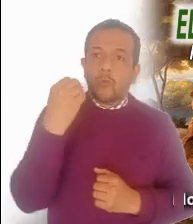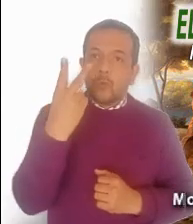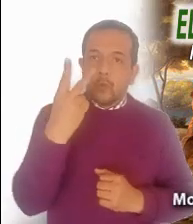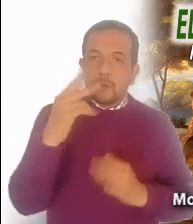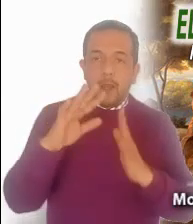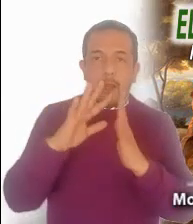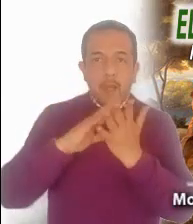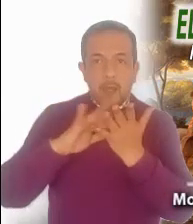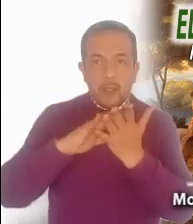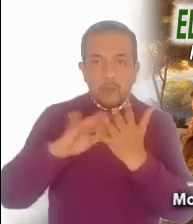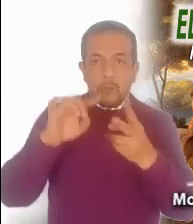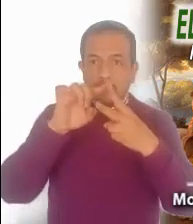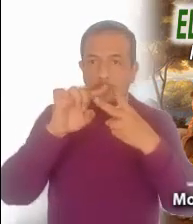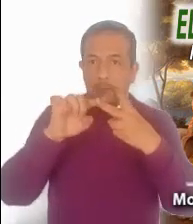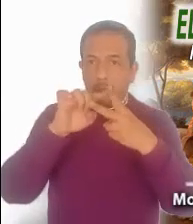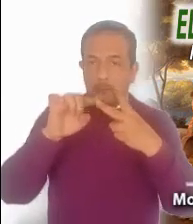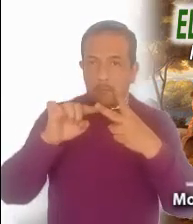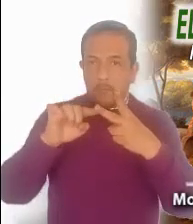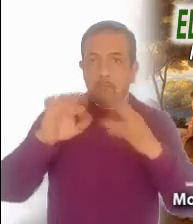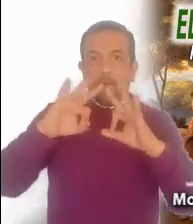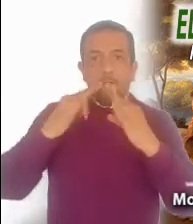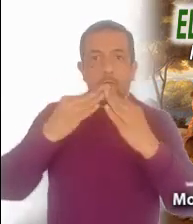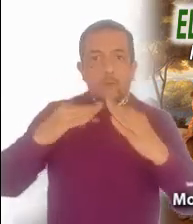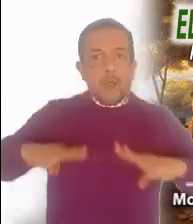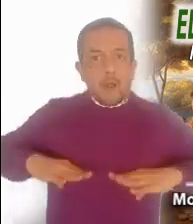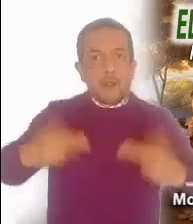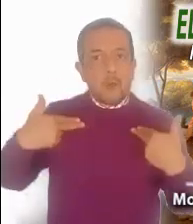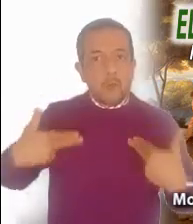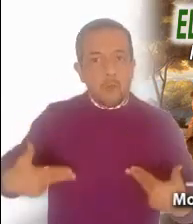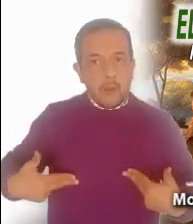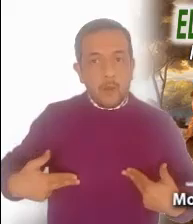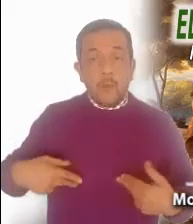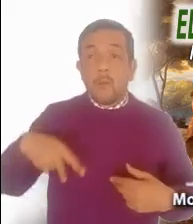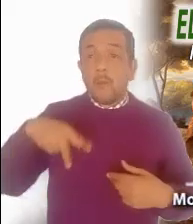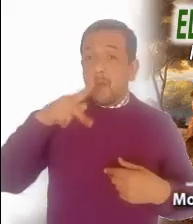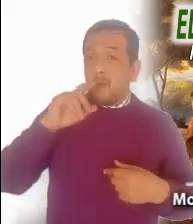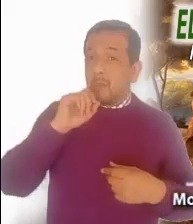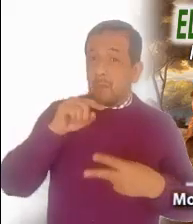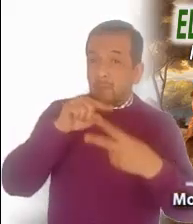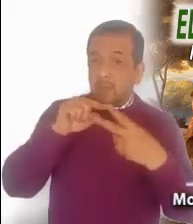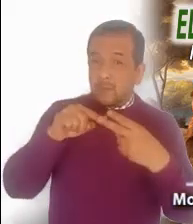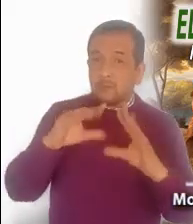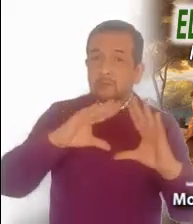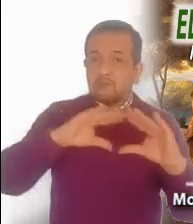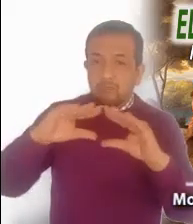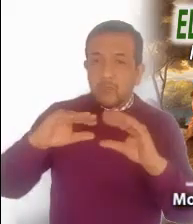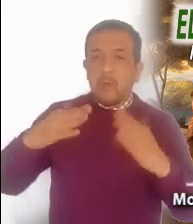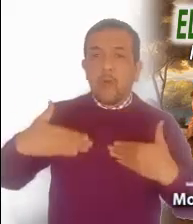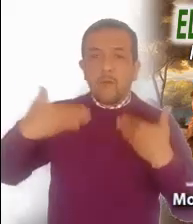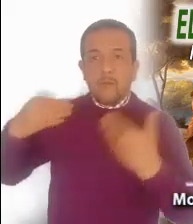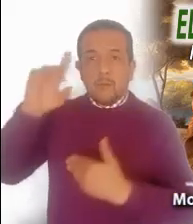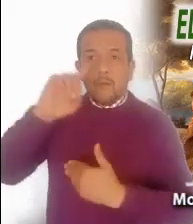que nos llevan a actitudes muy humanas, pero al mismo tiempo también a tener una gran